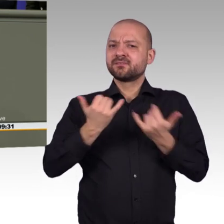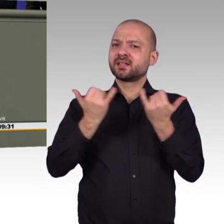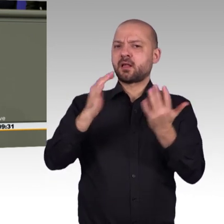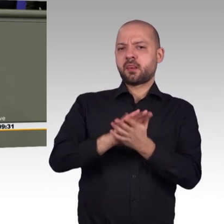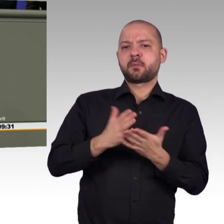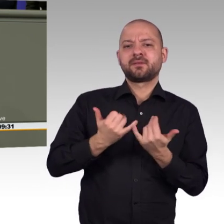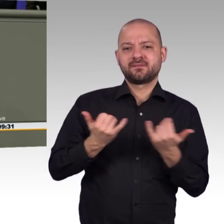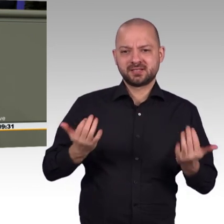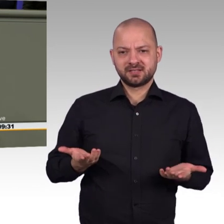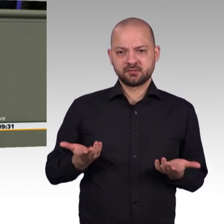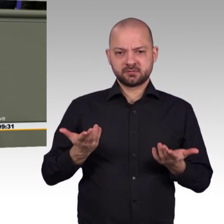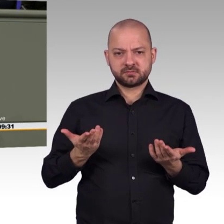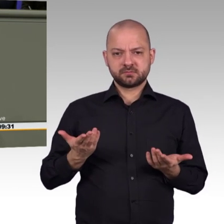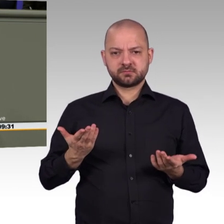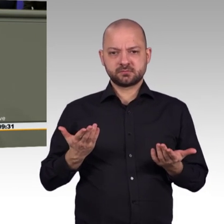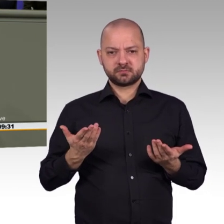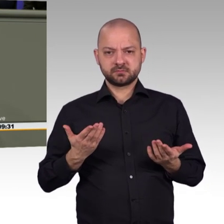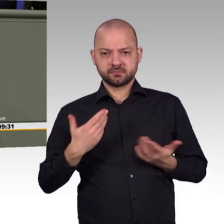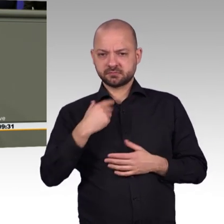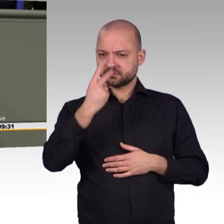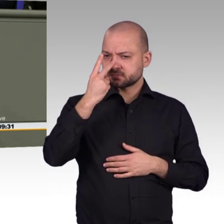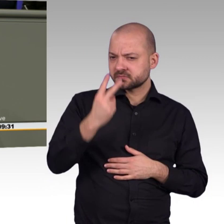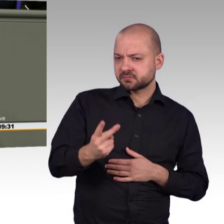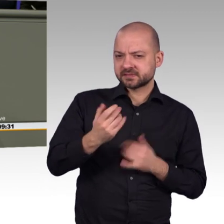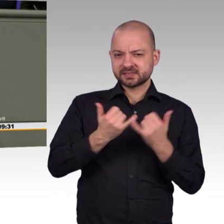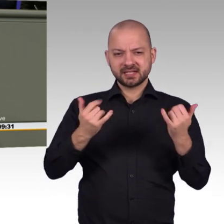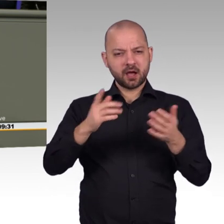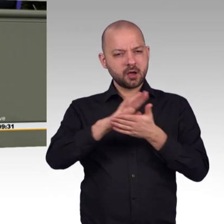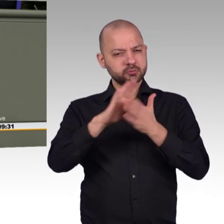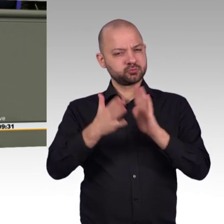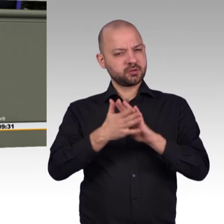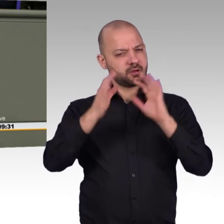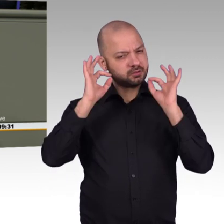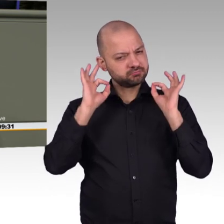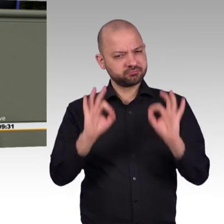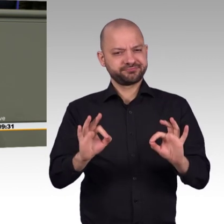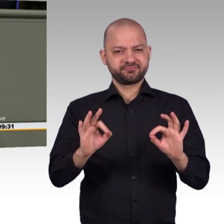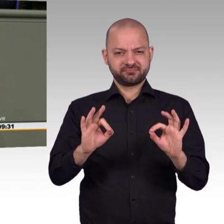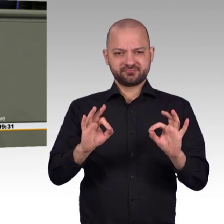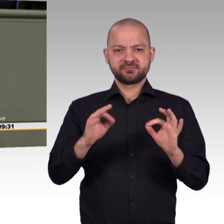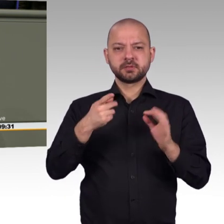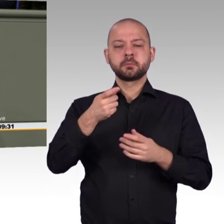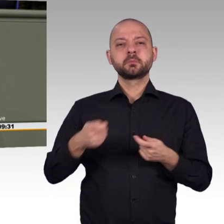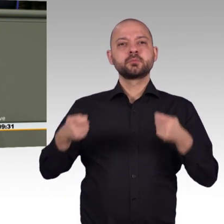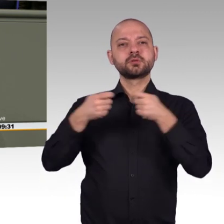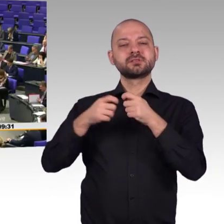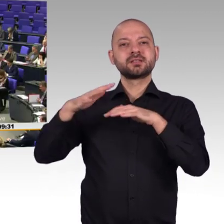Funklöcher verschwinden offenbar, weil sie bald akzentfreie Versorgung heißen. Die Ausrichtung der